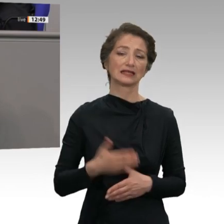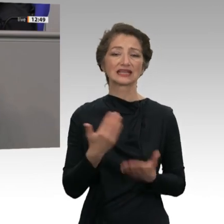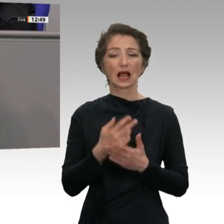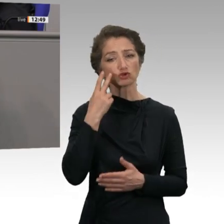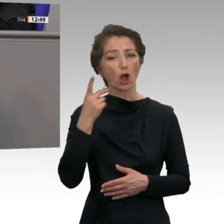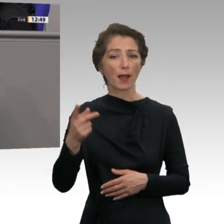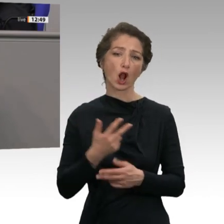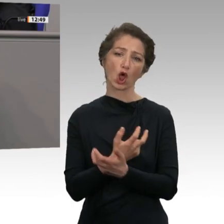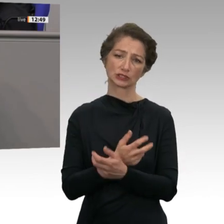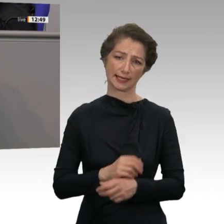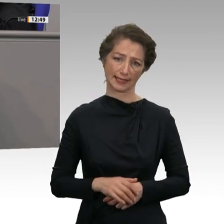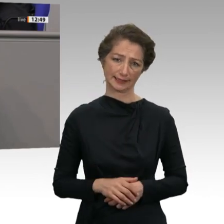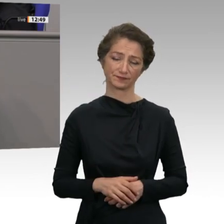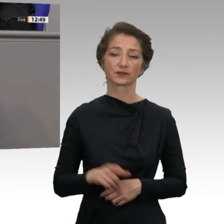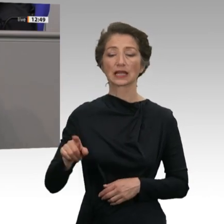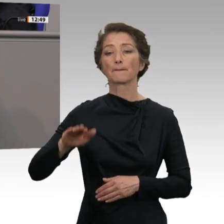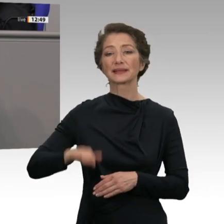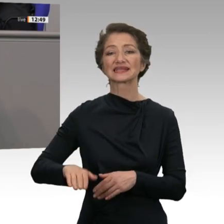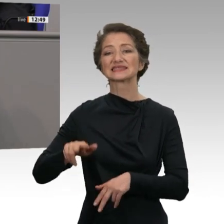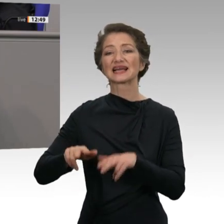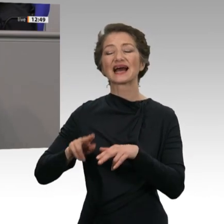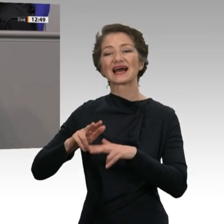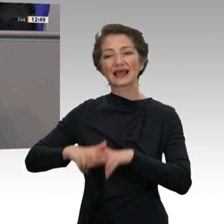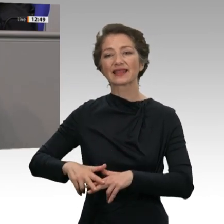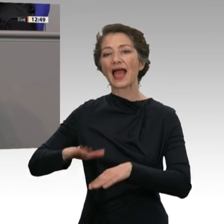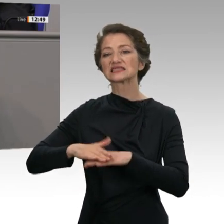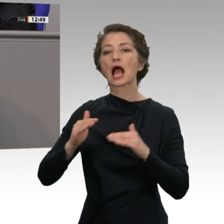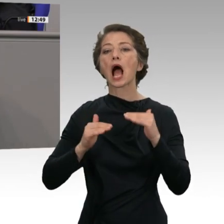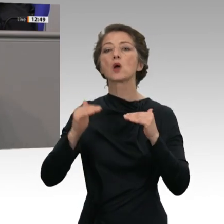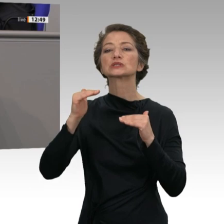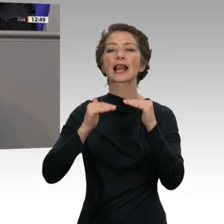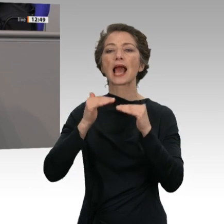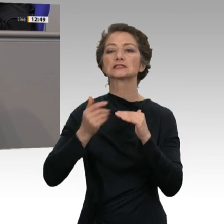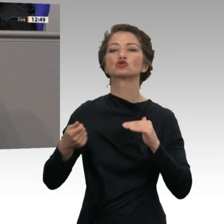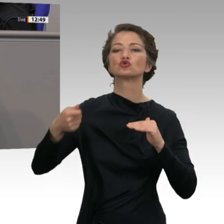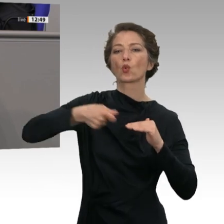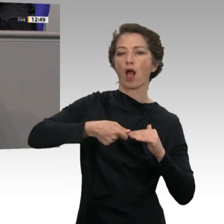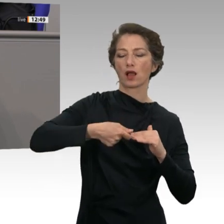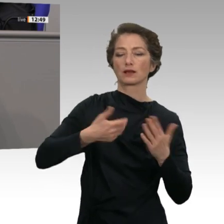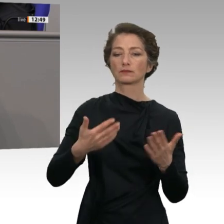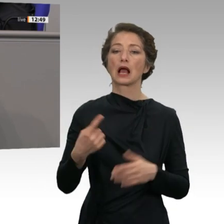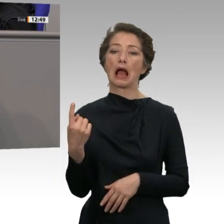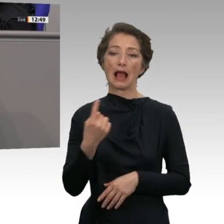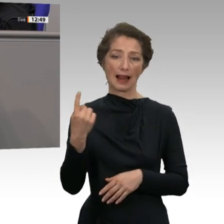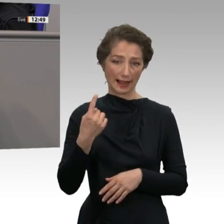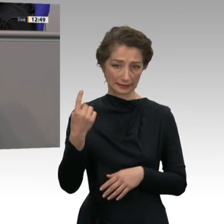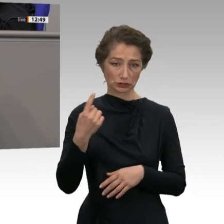Dort heißt die Mindestrente Ausgleichszulage. Alleinstehende Rentnerinnen und Rentner ab 15 Beitragsjahren